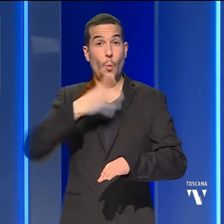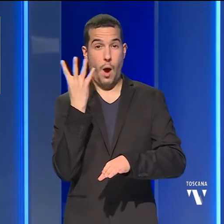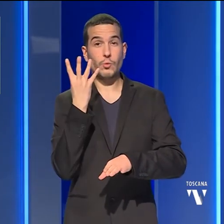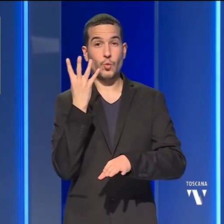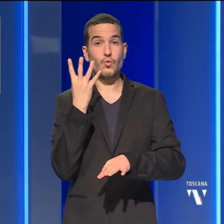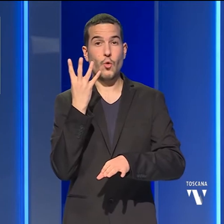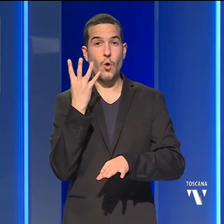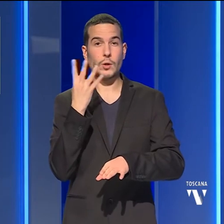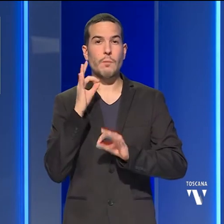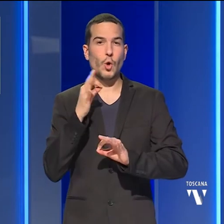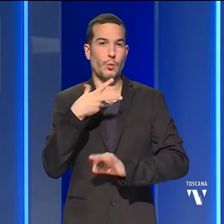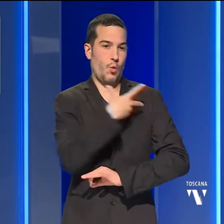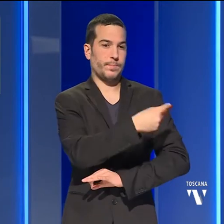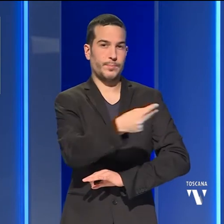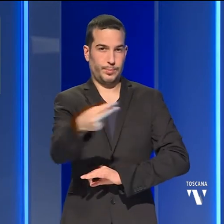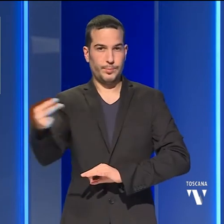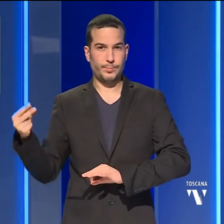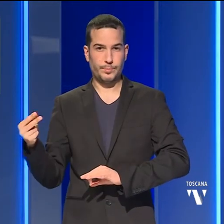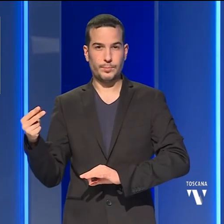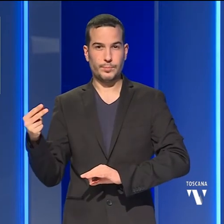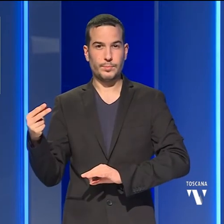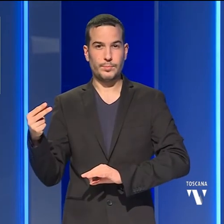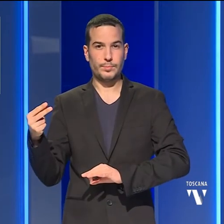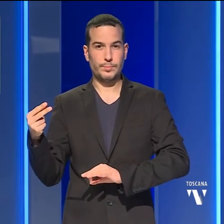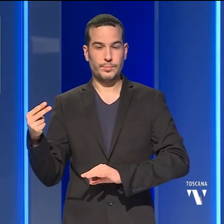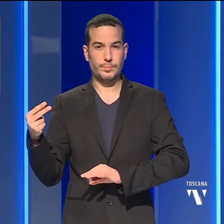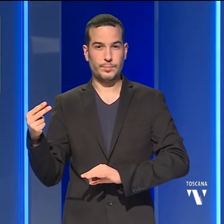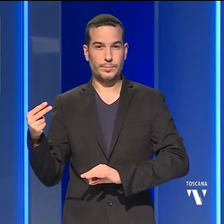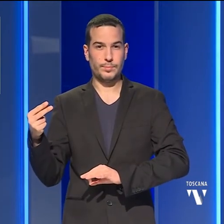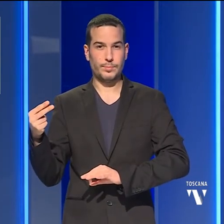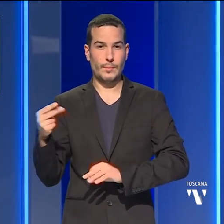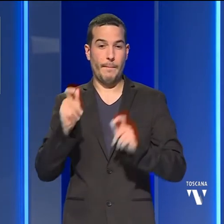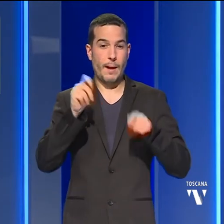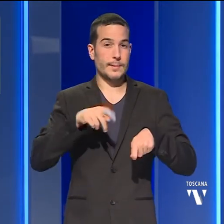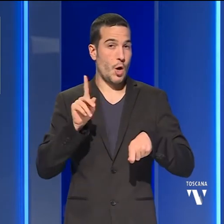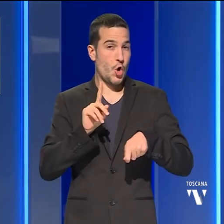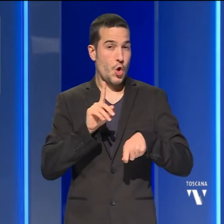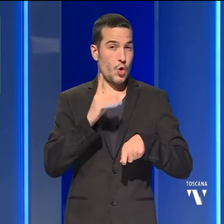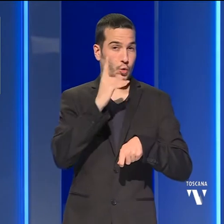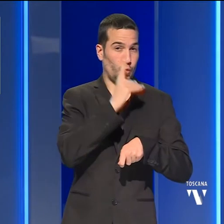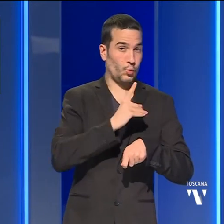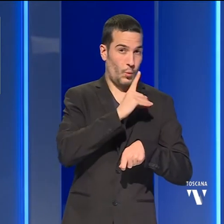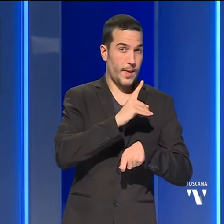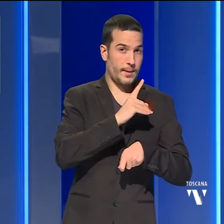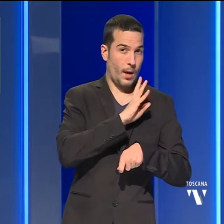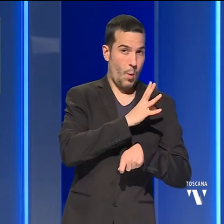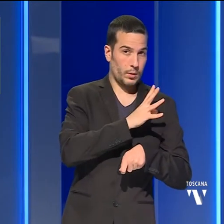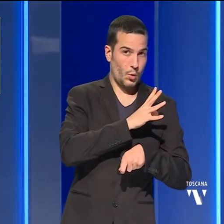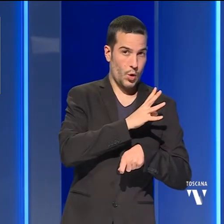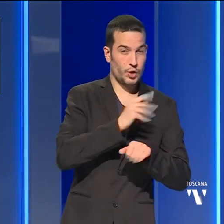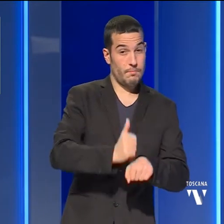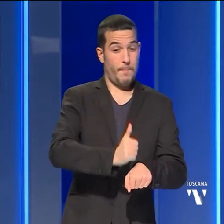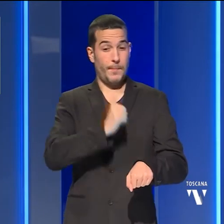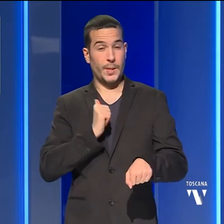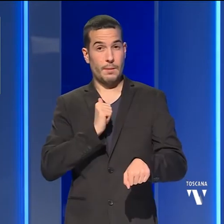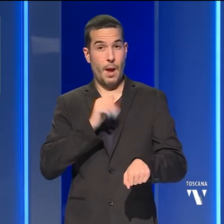la partenza della campagna vaccinale. Quindi anziché domenica 14 febbraio, si comincia da mercoledì 10